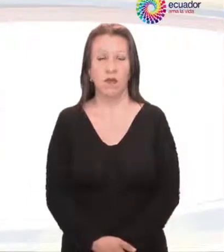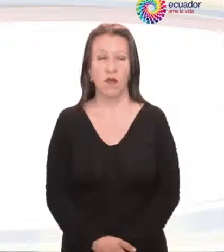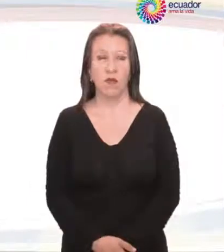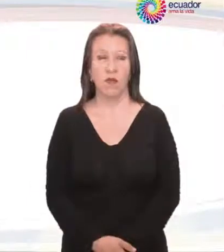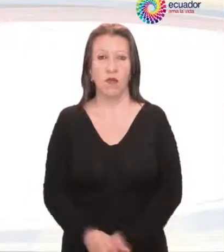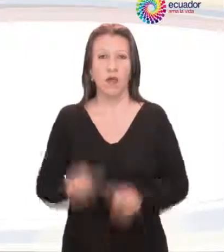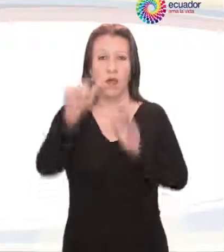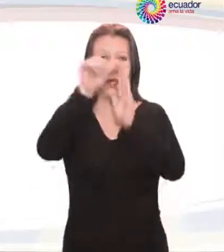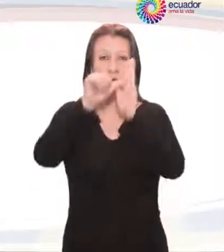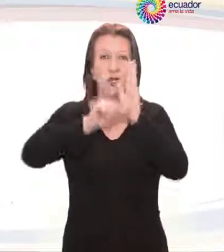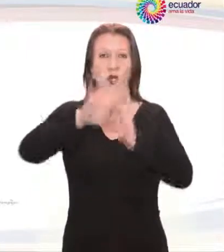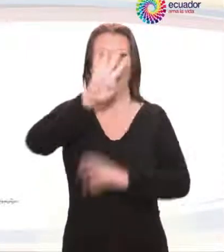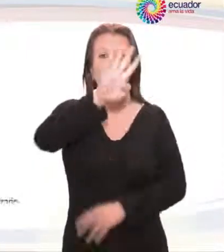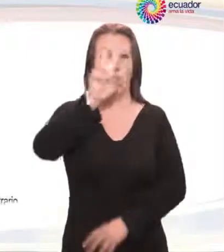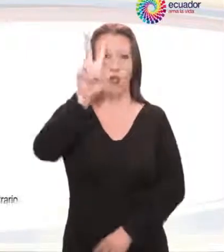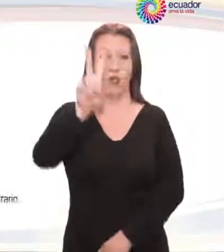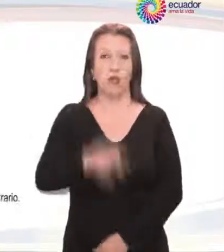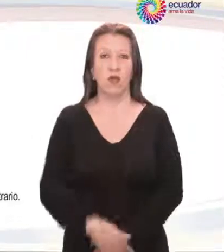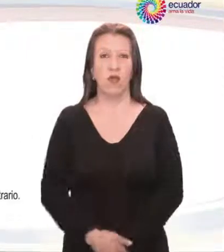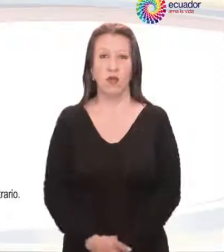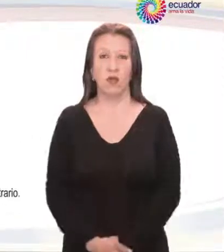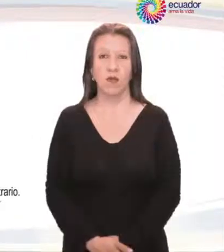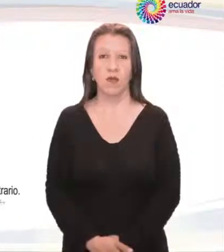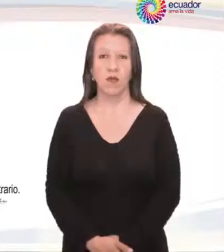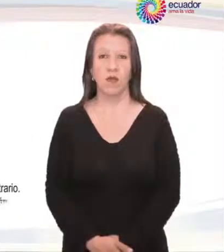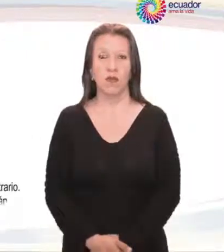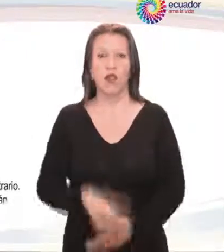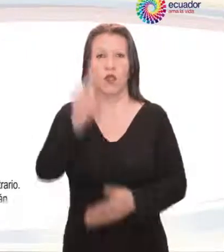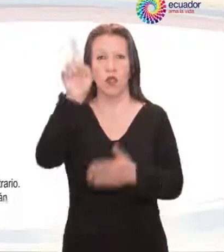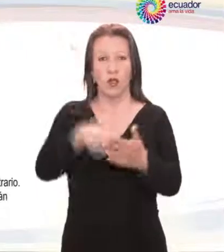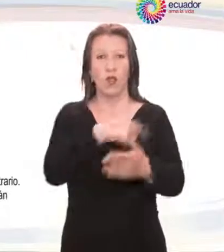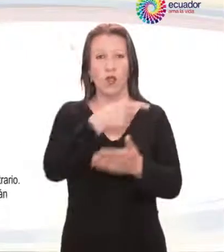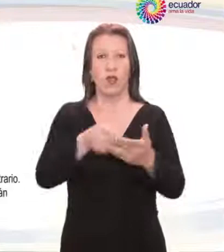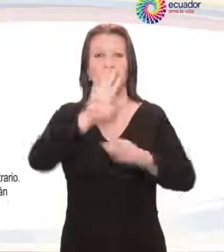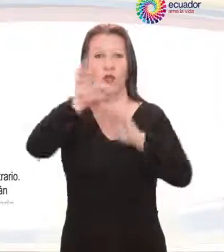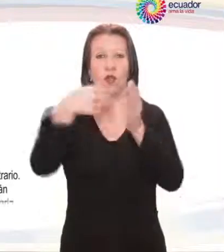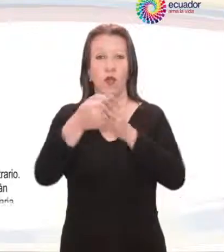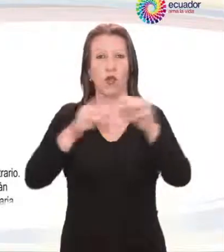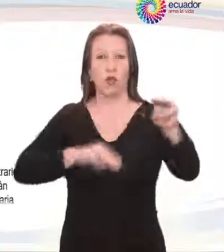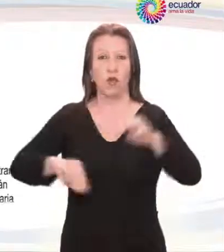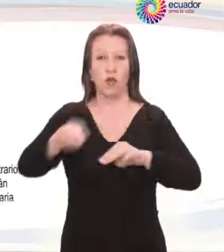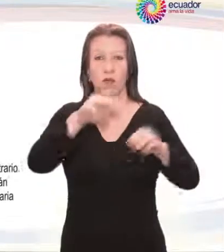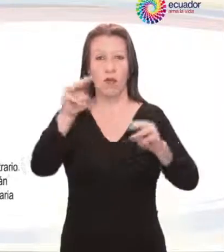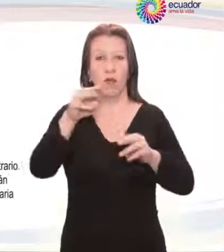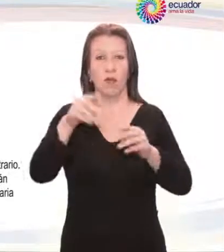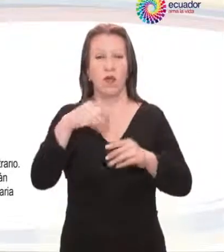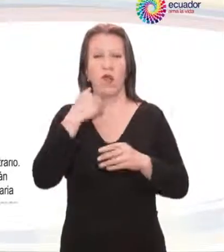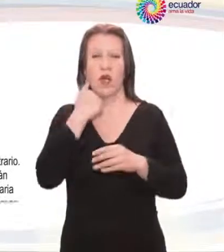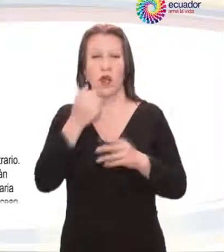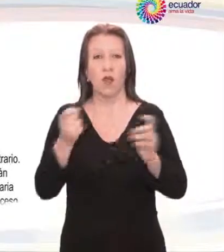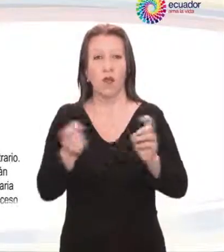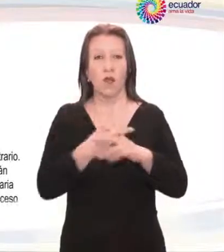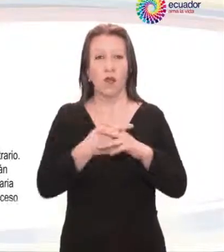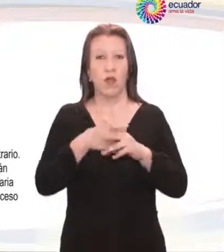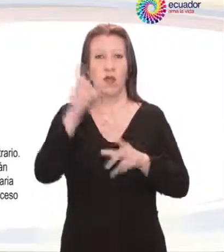Artículo 42. Se prohíbe todo desplazamiento arbitrario. Las personas que hayan sido